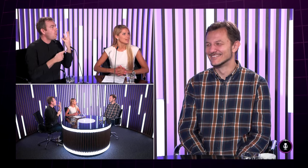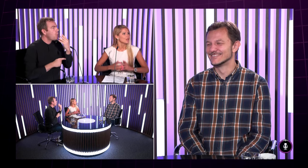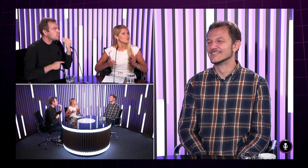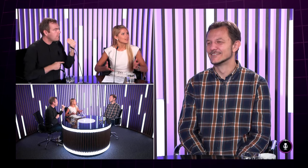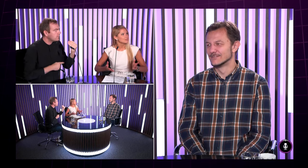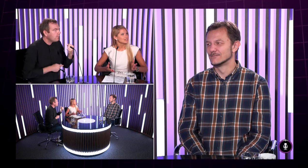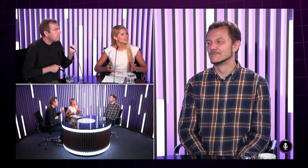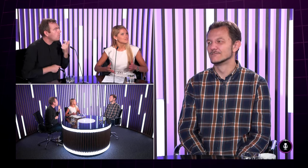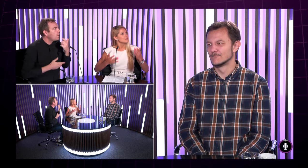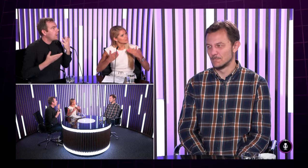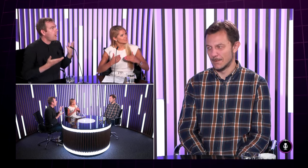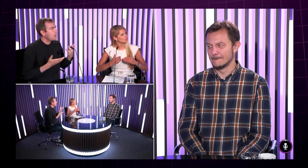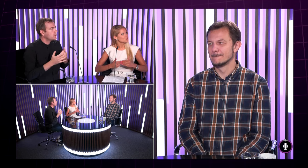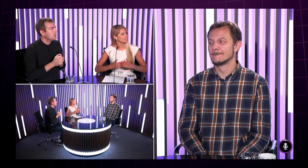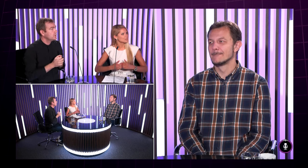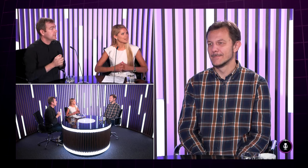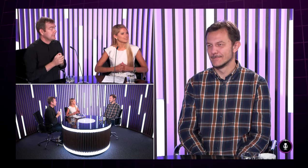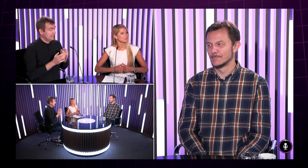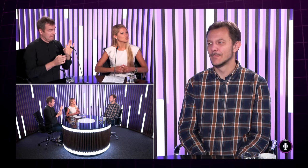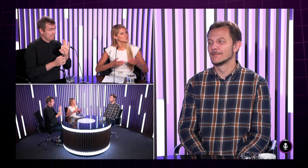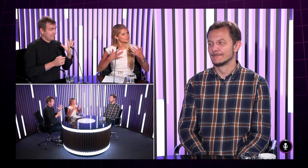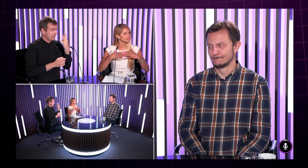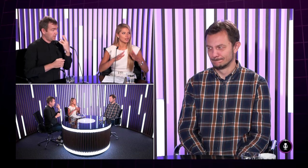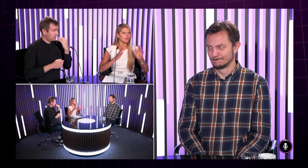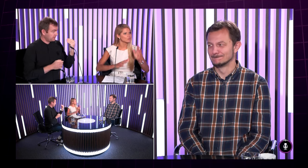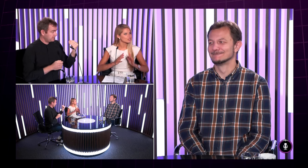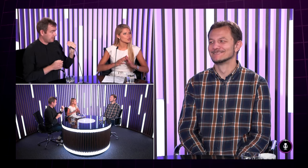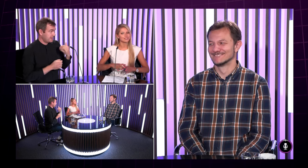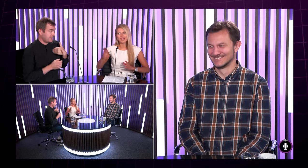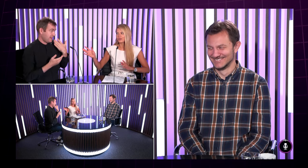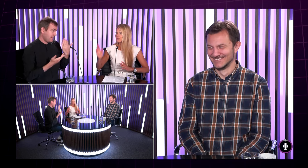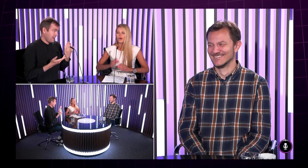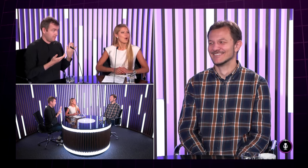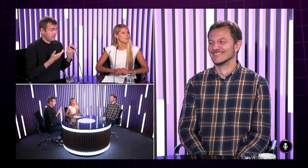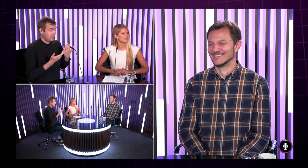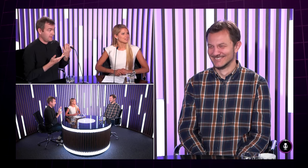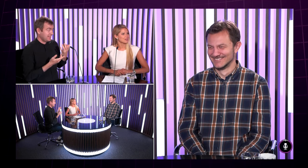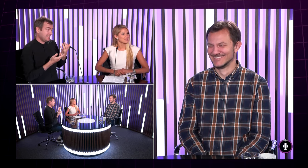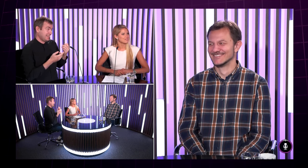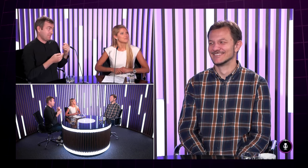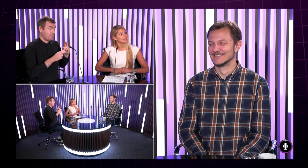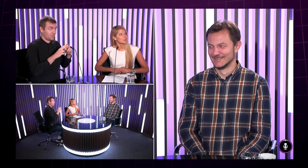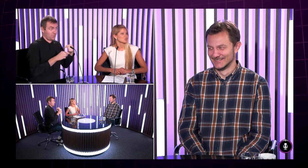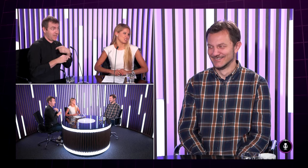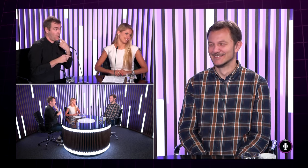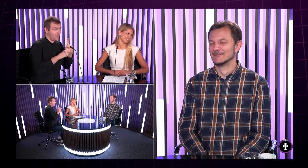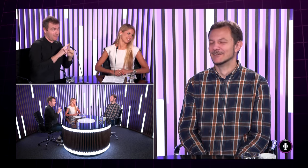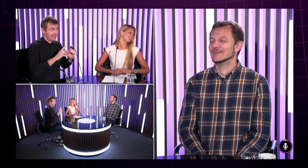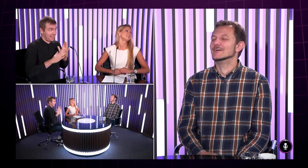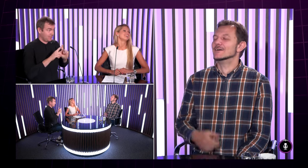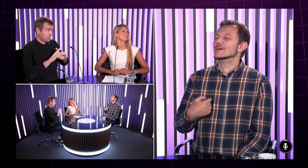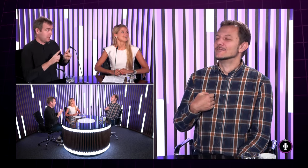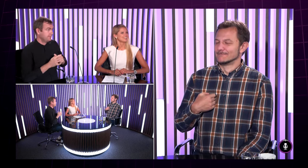spier. Do akej miery mi viete odčítať spiera? Teda možno, či si ja nehovorím niečo iné ako túto pán vedľa mňa vám to močí.